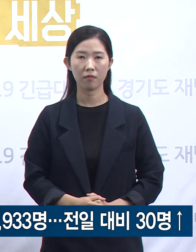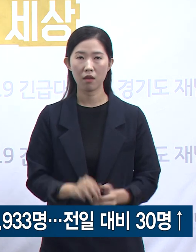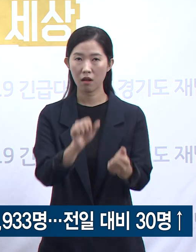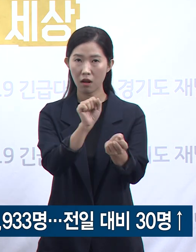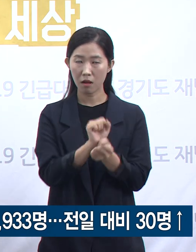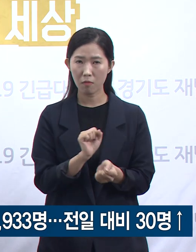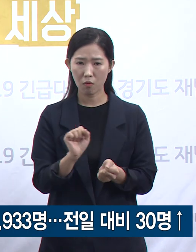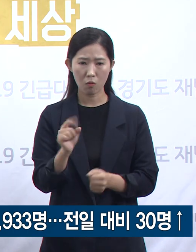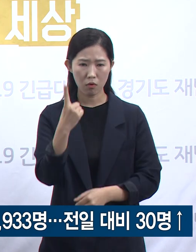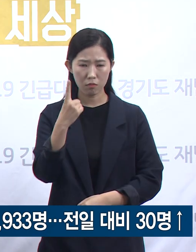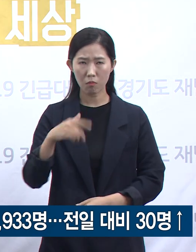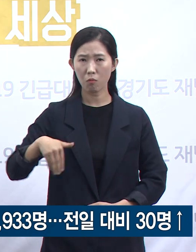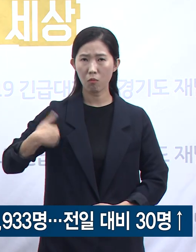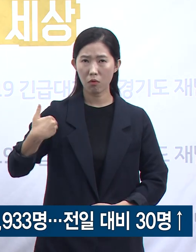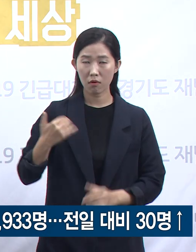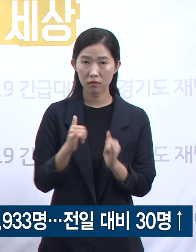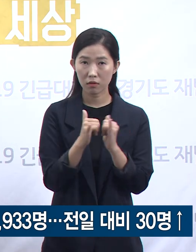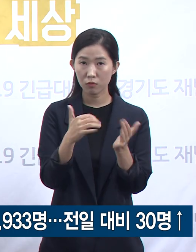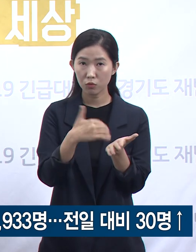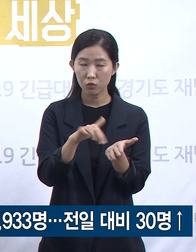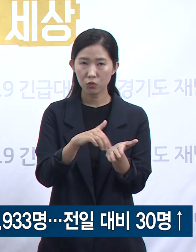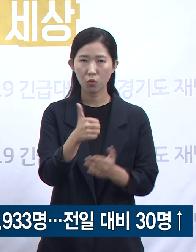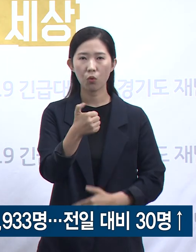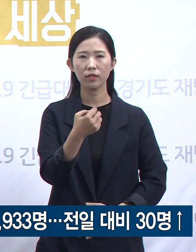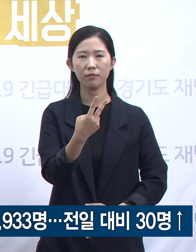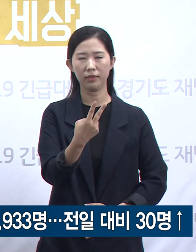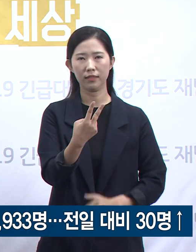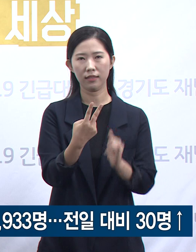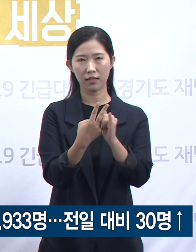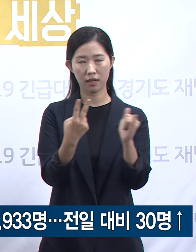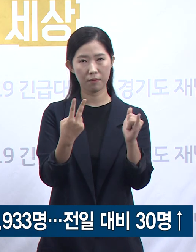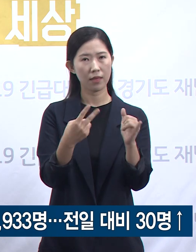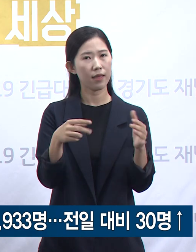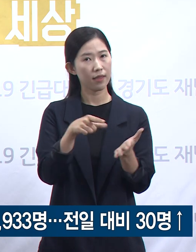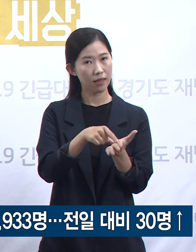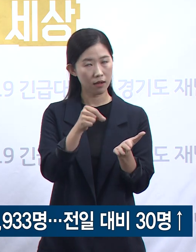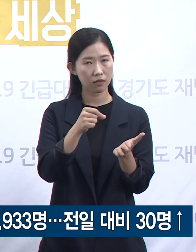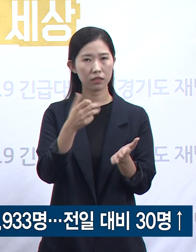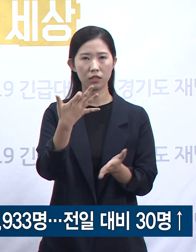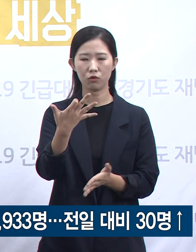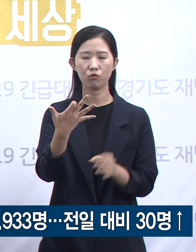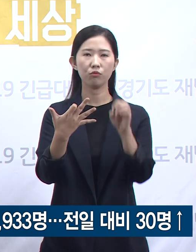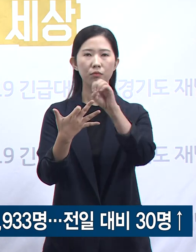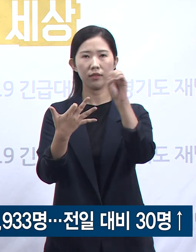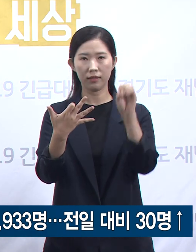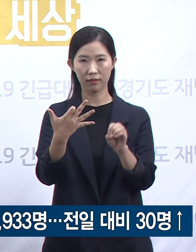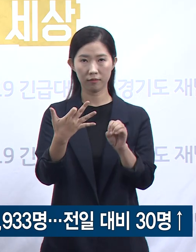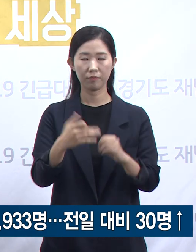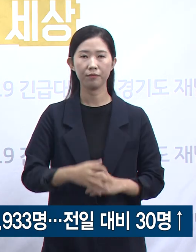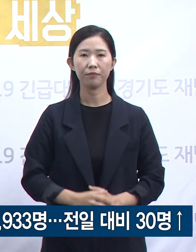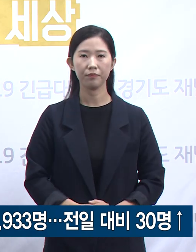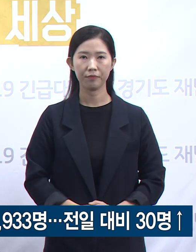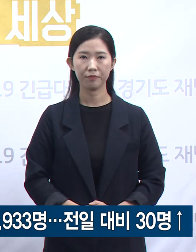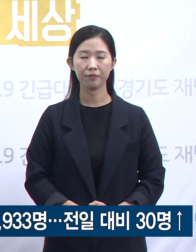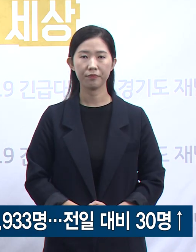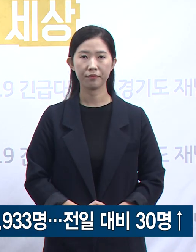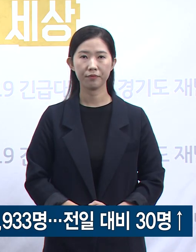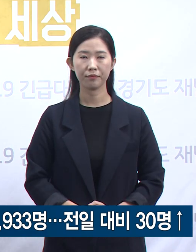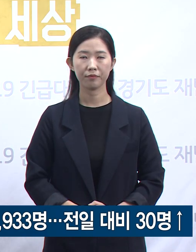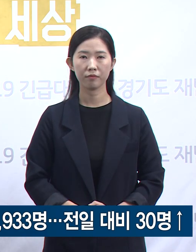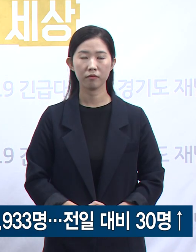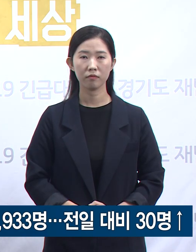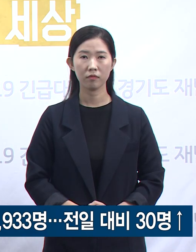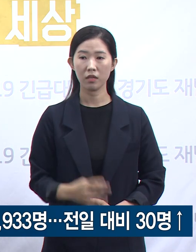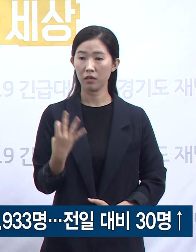경로를 초기 알 수 없었던 확진자는 52명으로 전체의 약 19%였습니다. 그